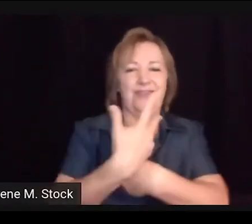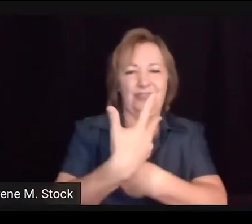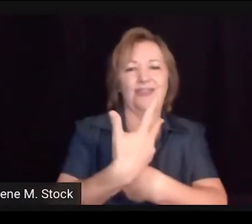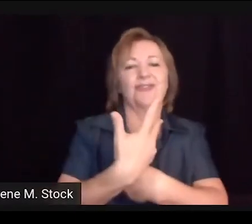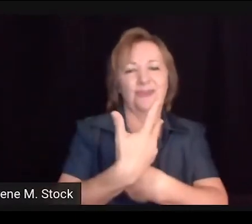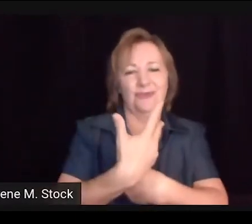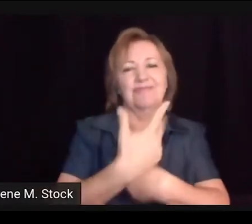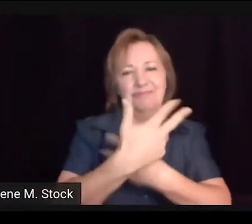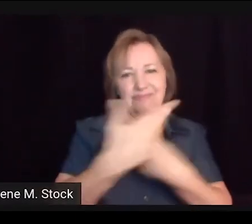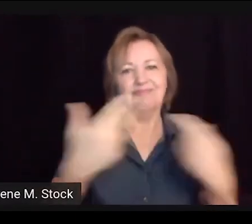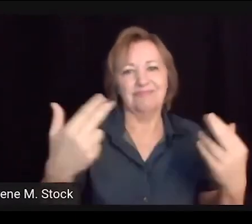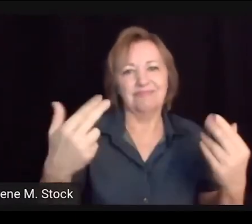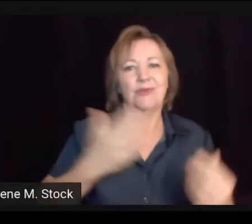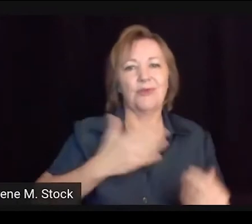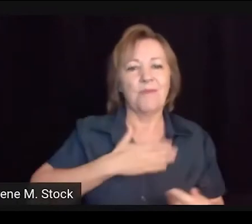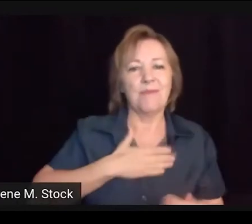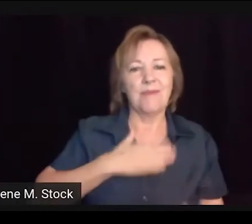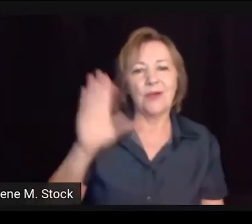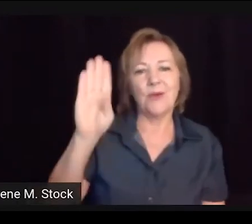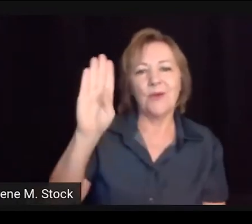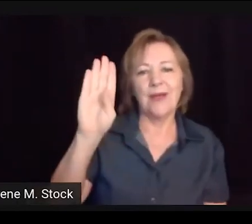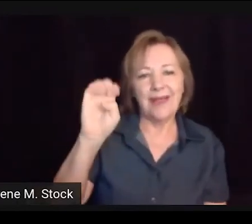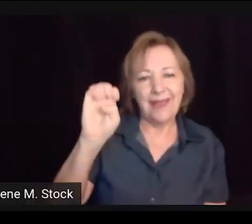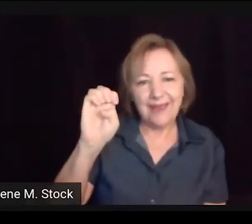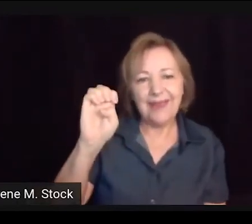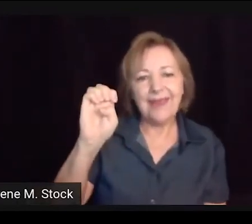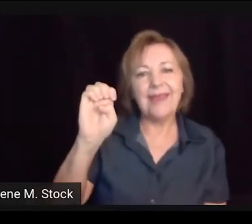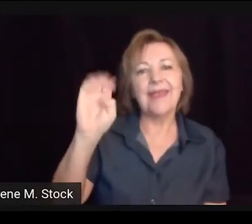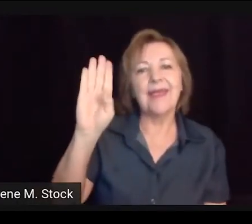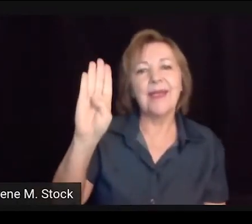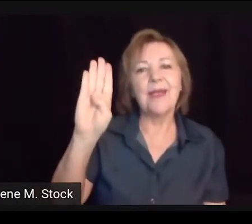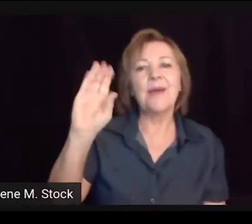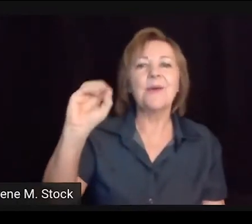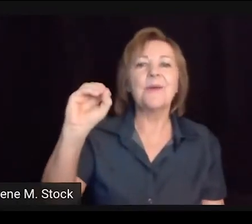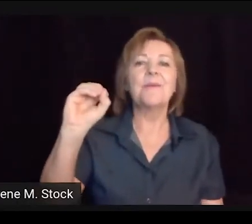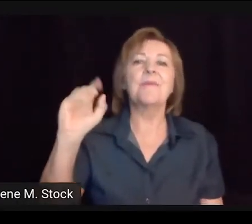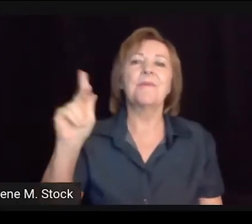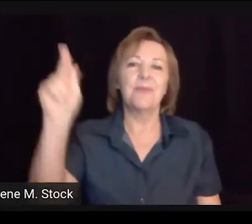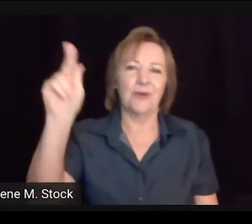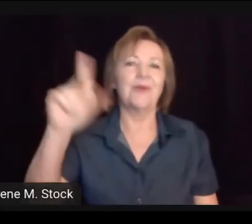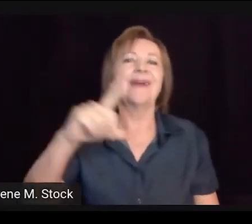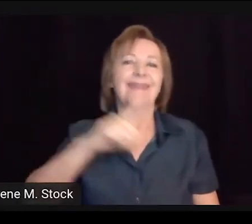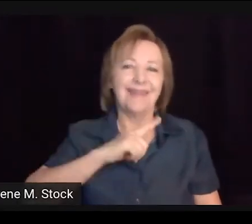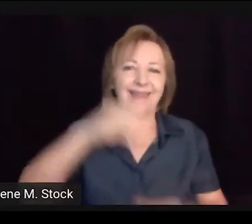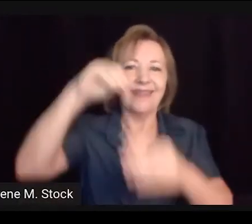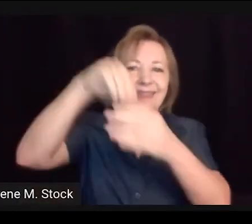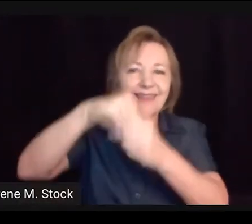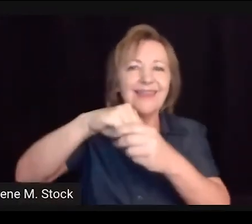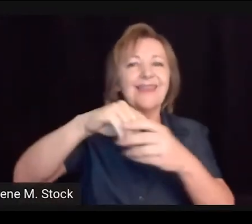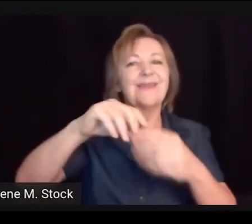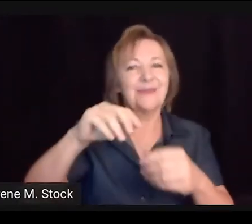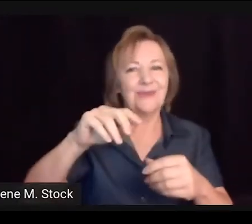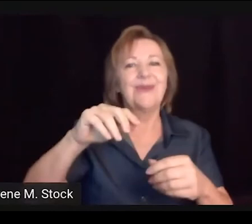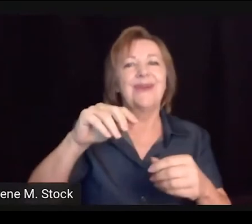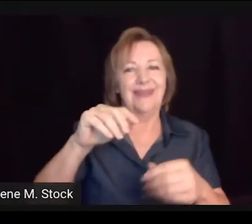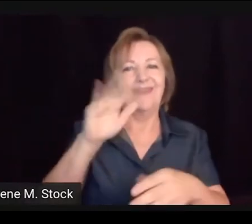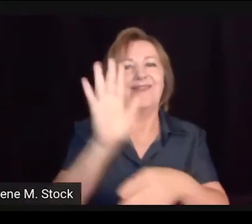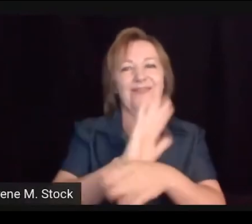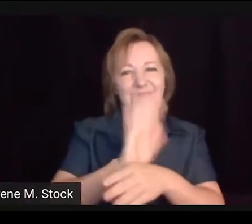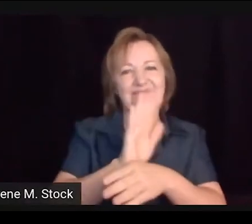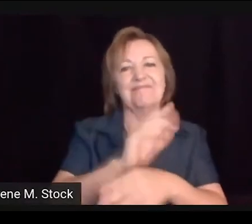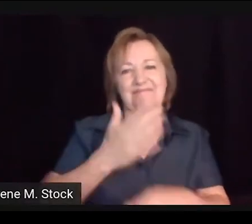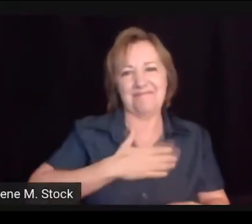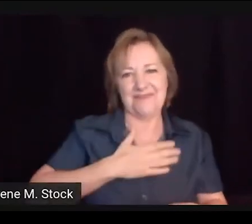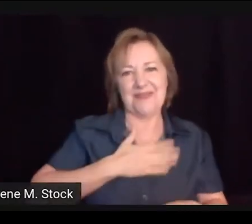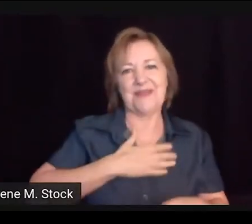teoria. Mas também, eu coloquei alguns vídeos, né,